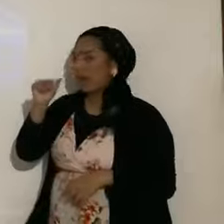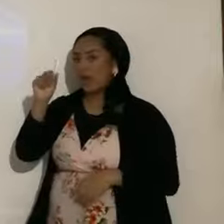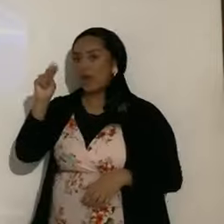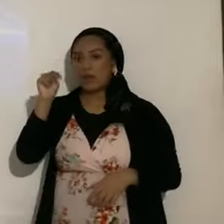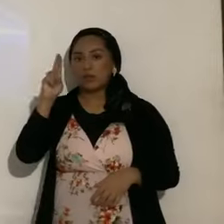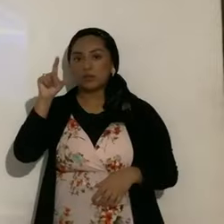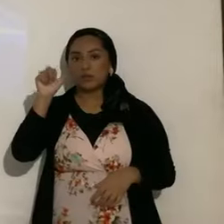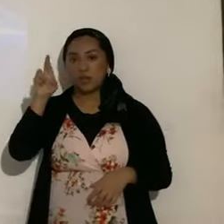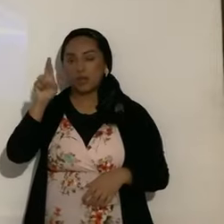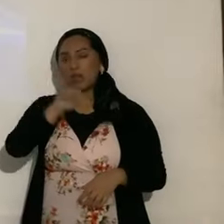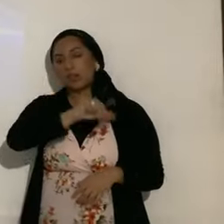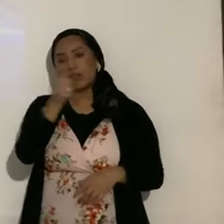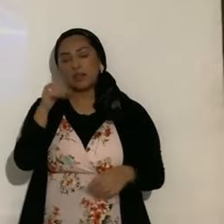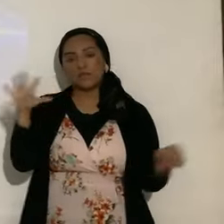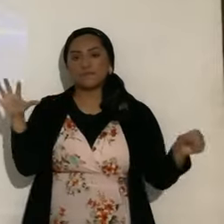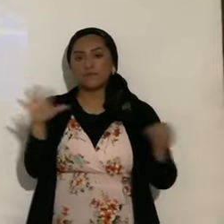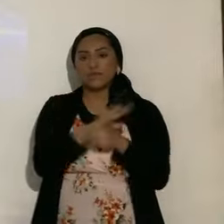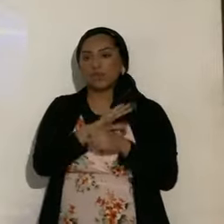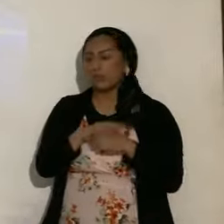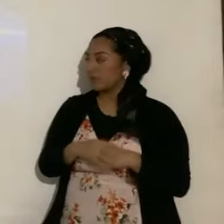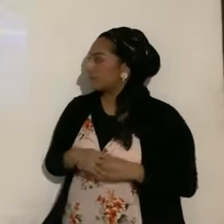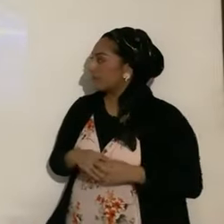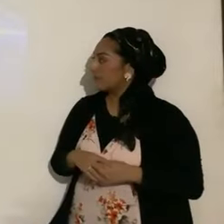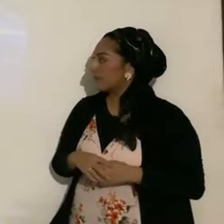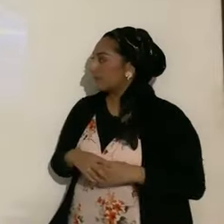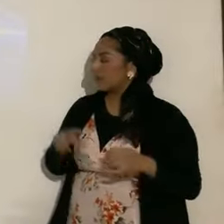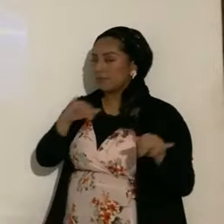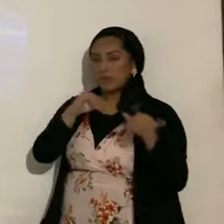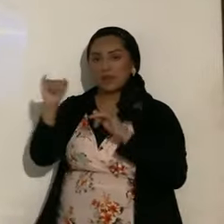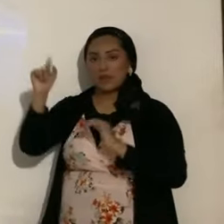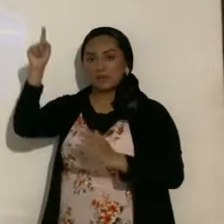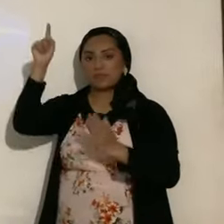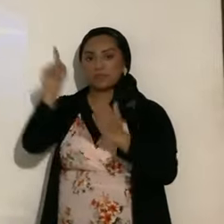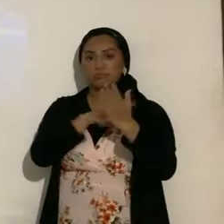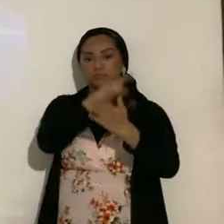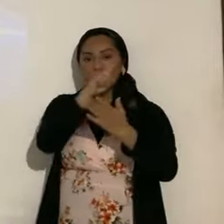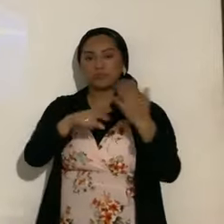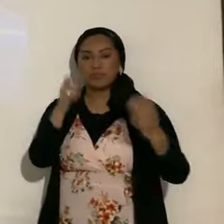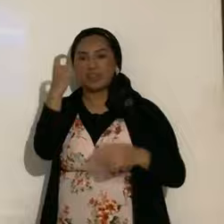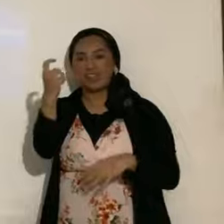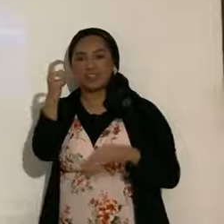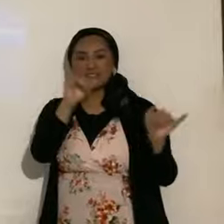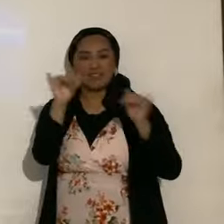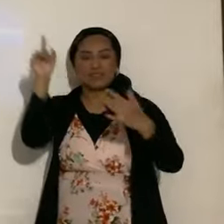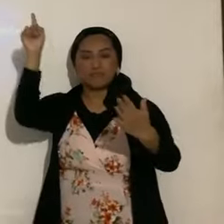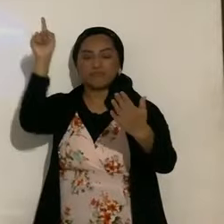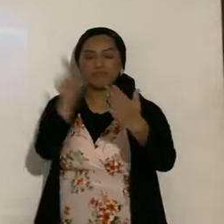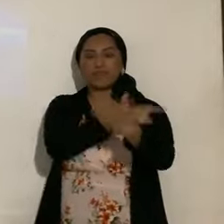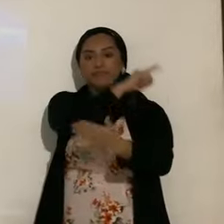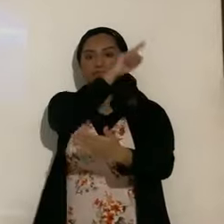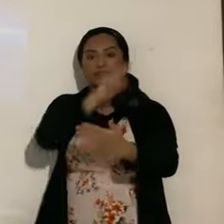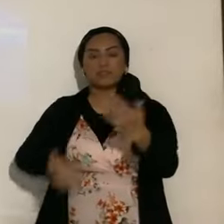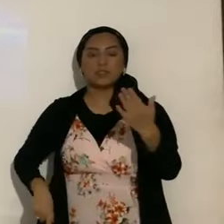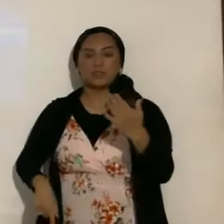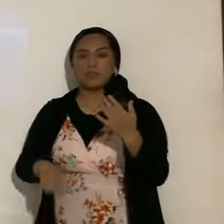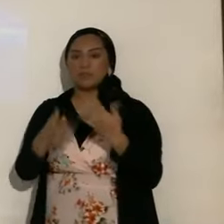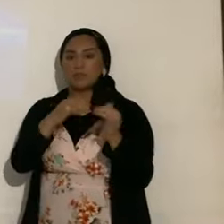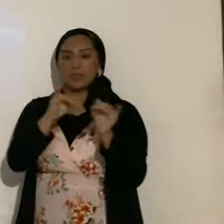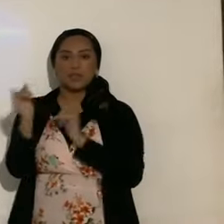otro será total, el de 2024, y ahí está un tache, ahí está un tache tremendo, sí, pero